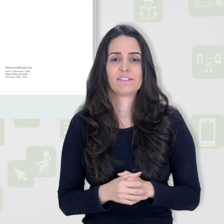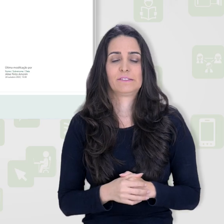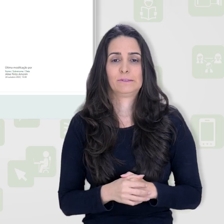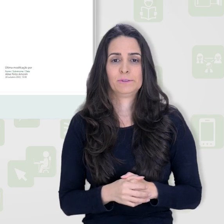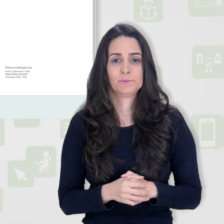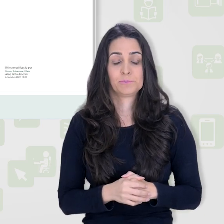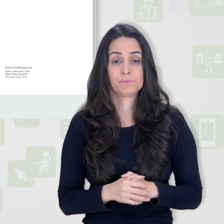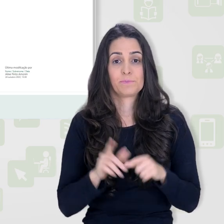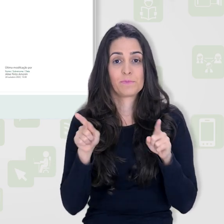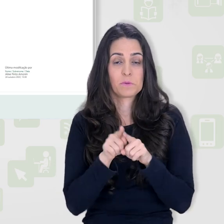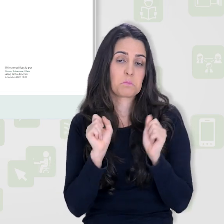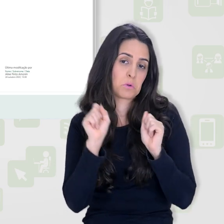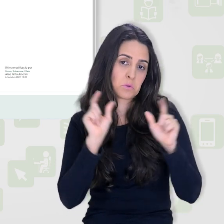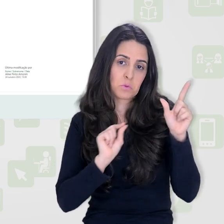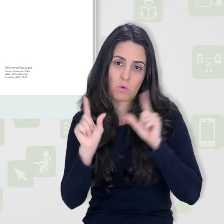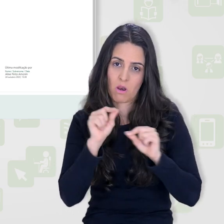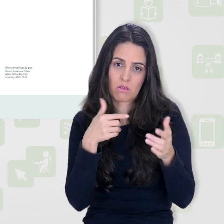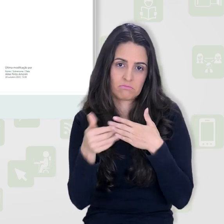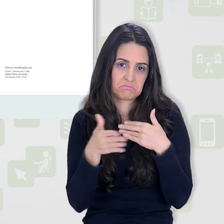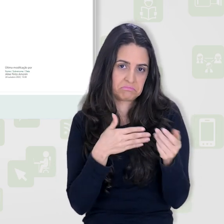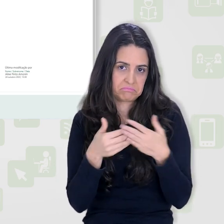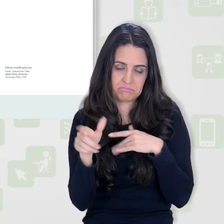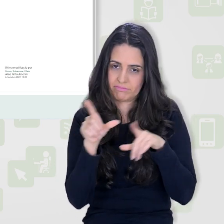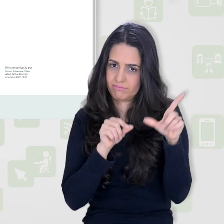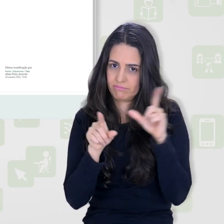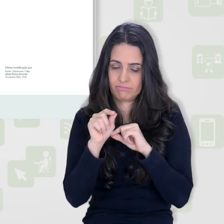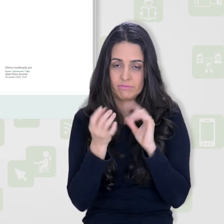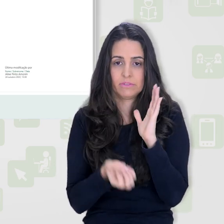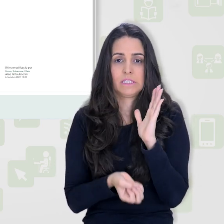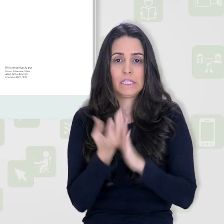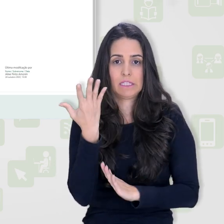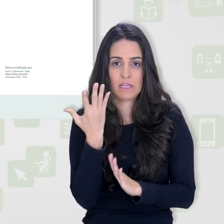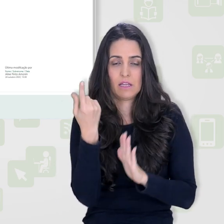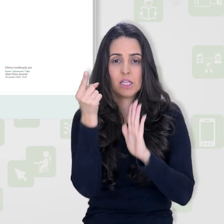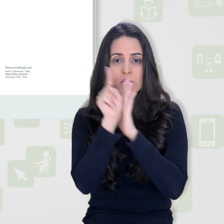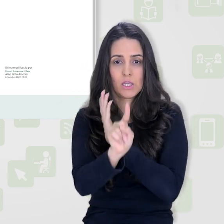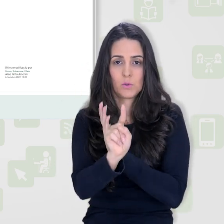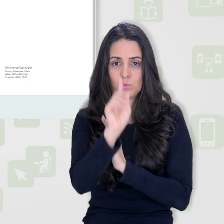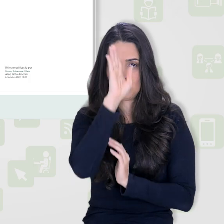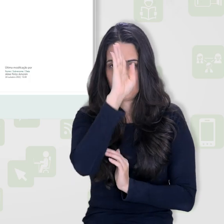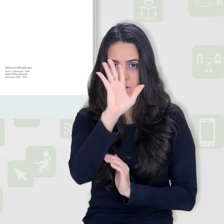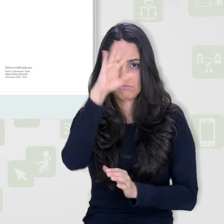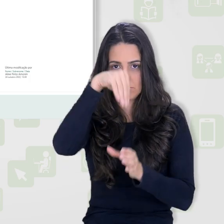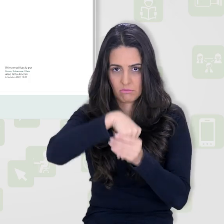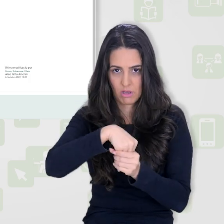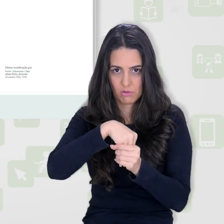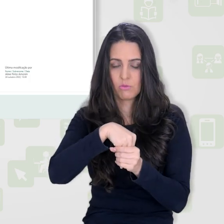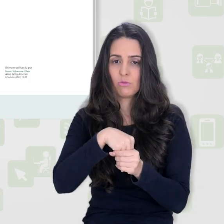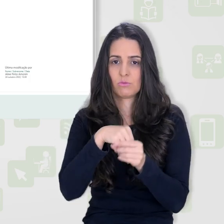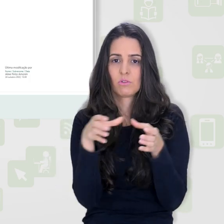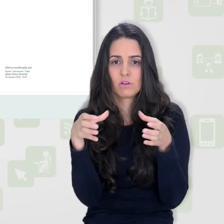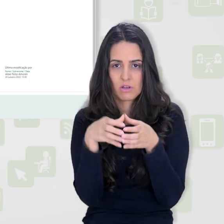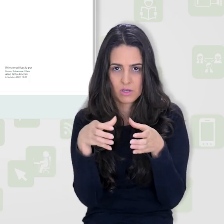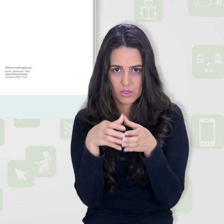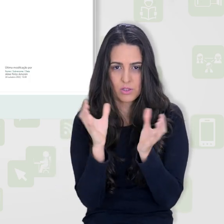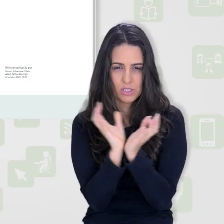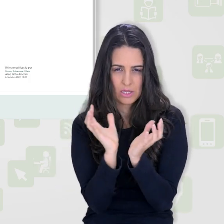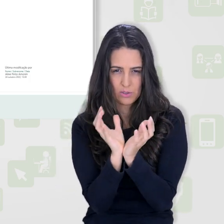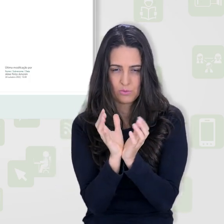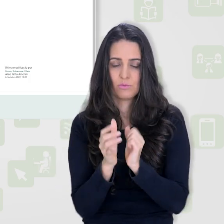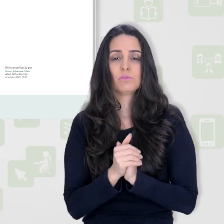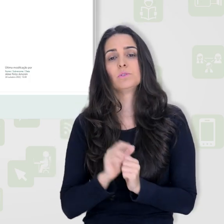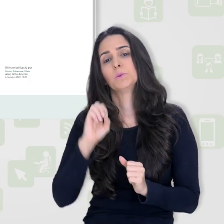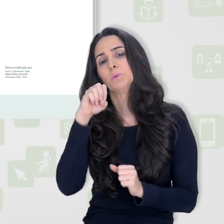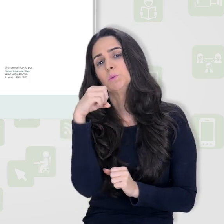questionário 1, questionário 2. Eu posso selecionar qualquer uma delas para criar questões diretamente